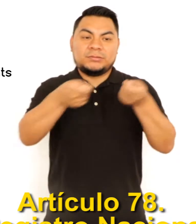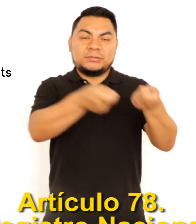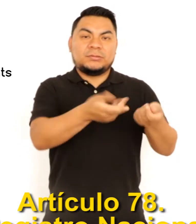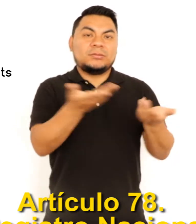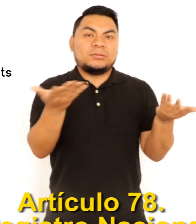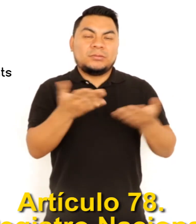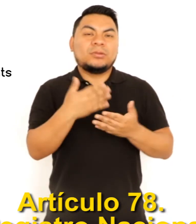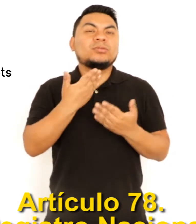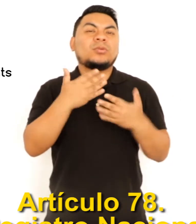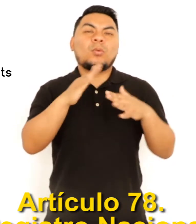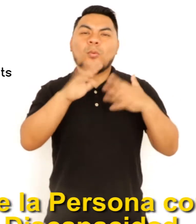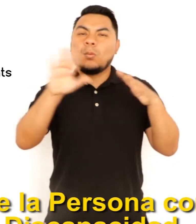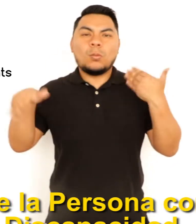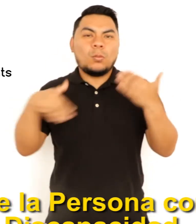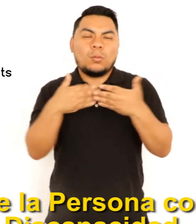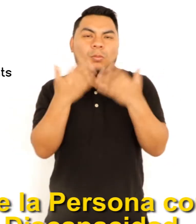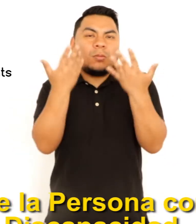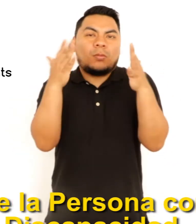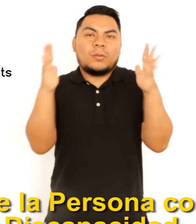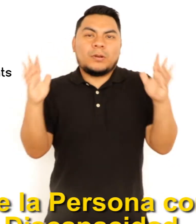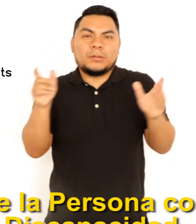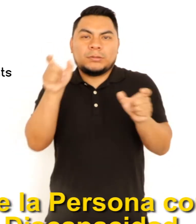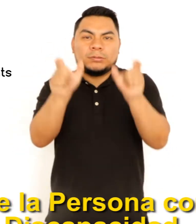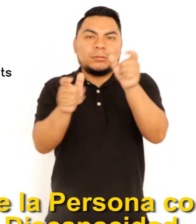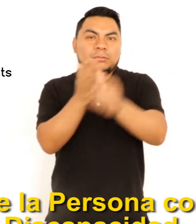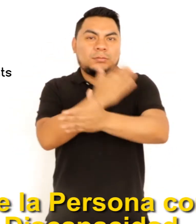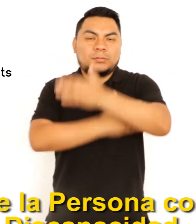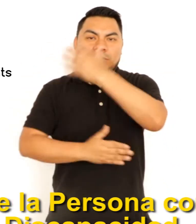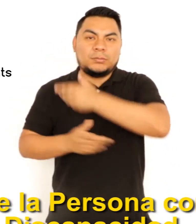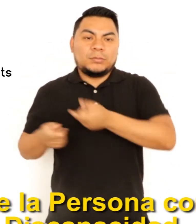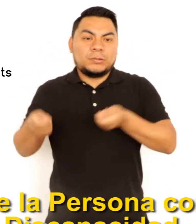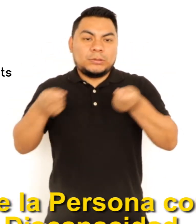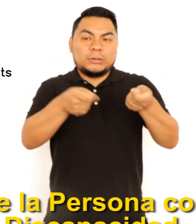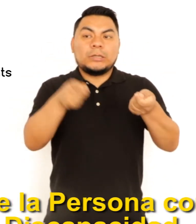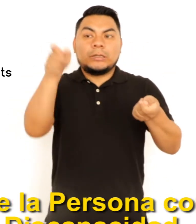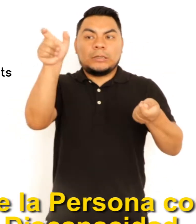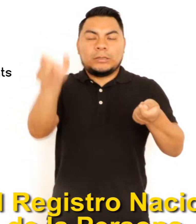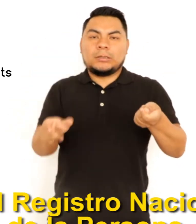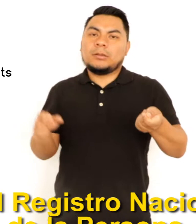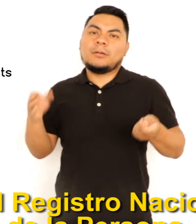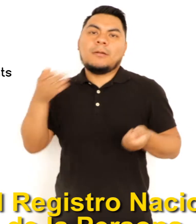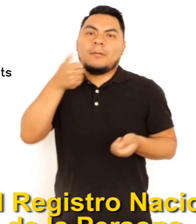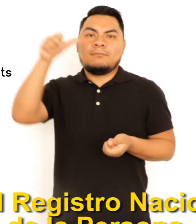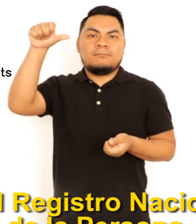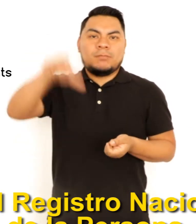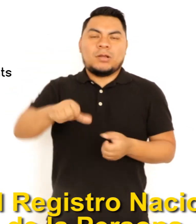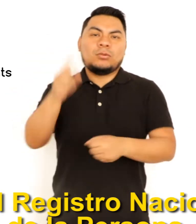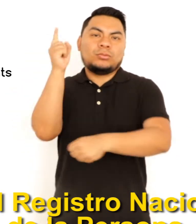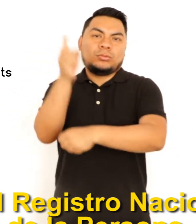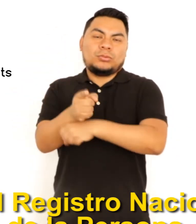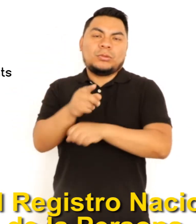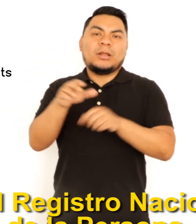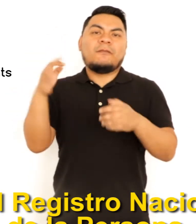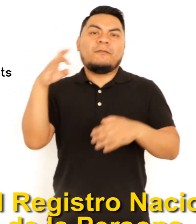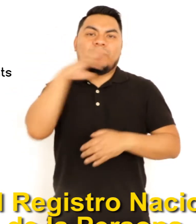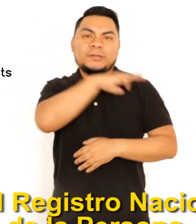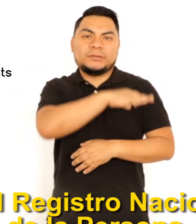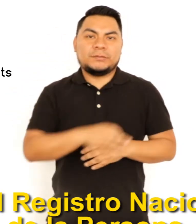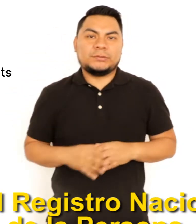REGISTRO NACIONAL DE LA PERSONA CON DISCAPACIDAD 1 El Registro